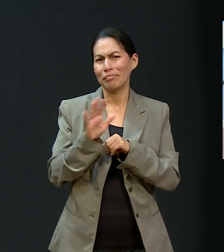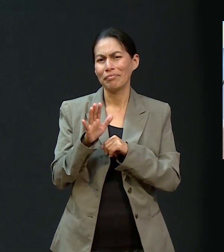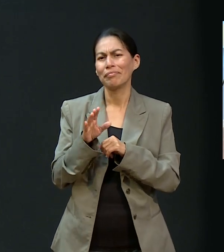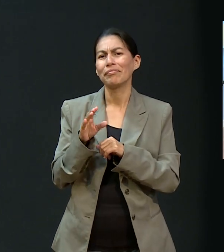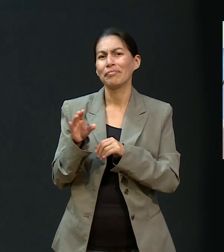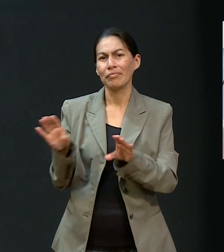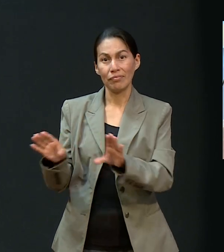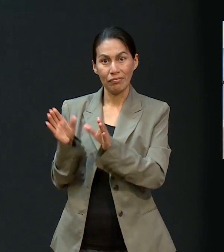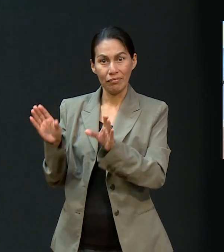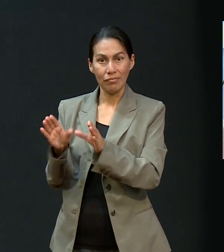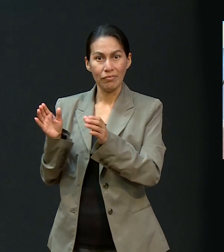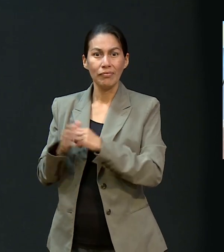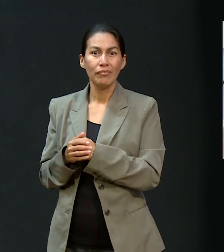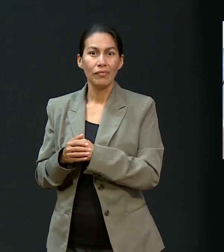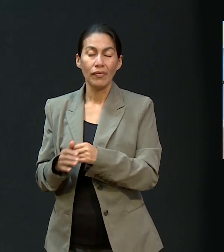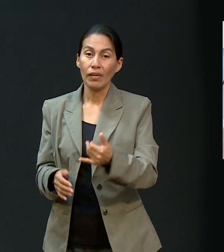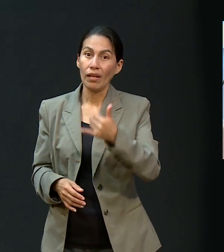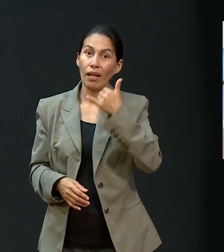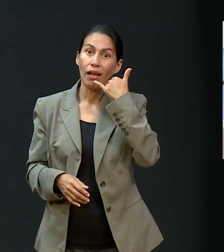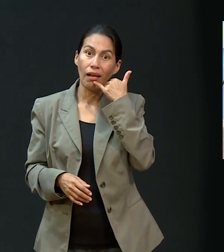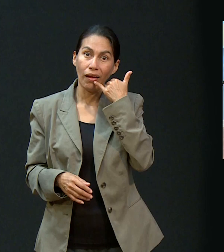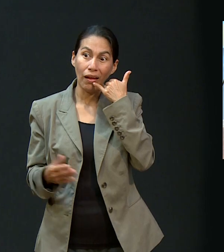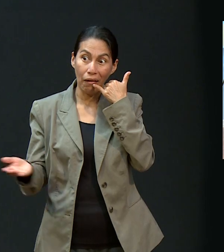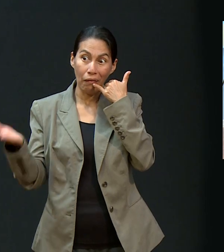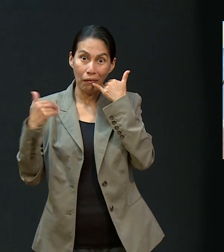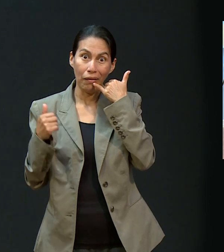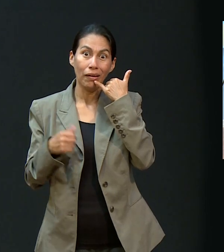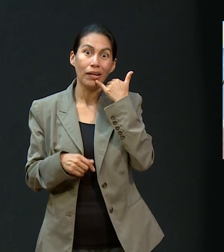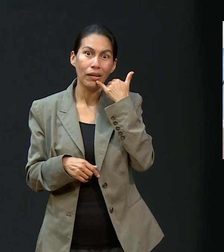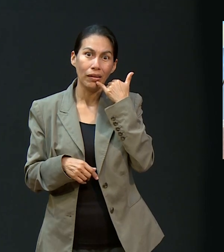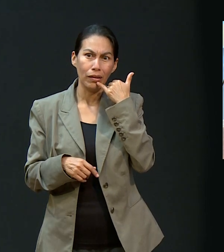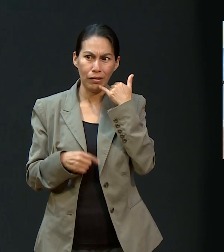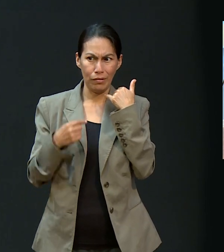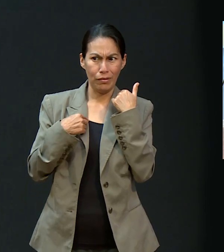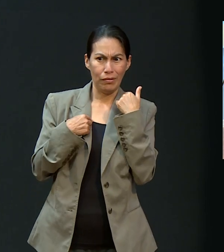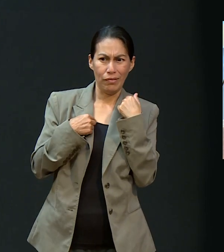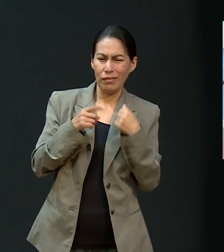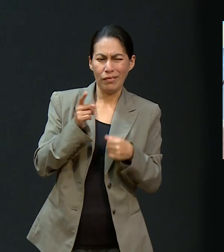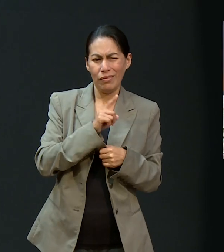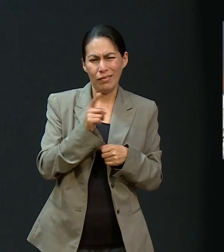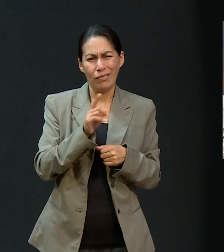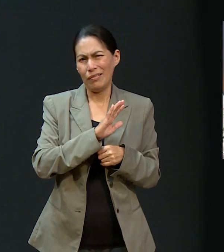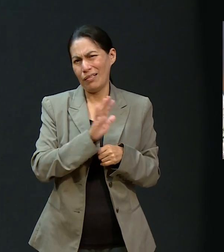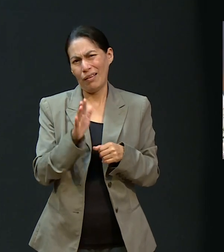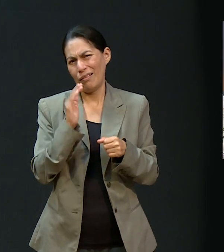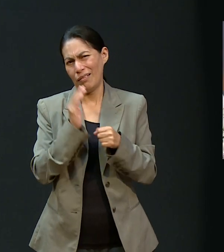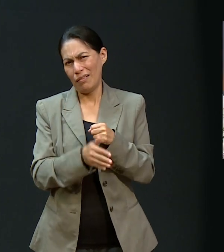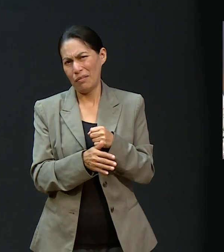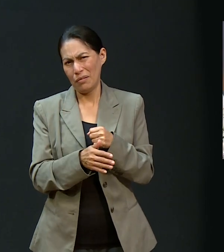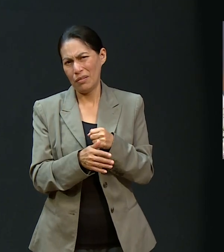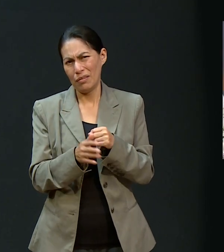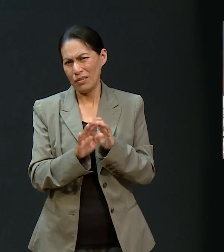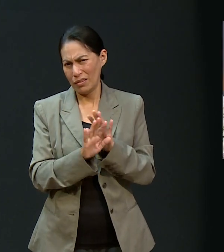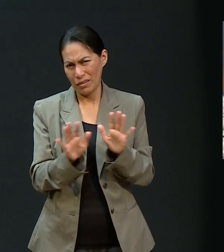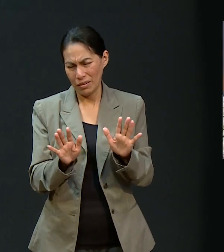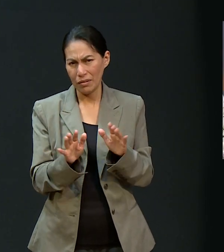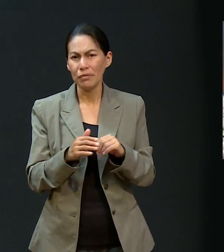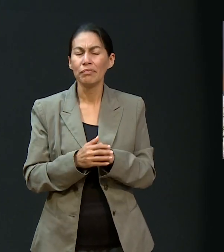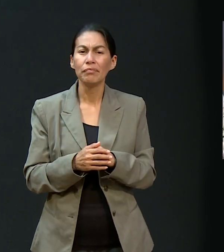por acá. Y en una llamada me dice, ven por acá. Y yo, ay, no, eso ya